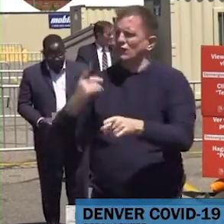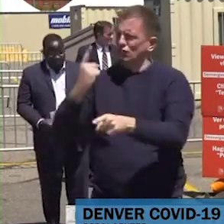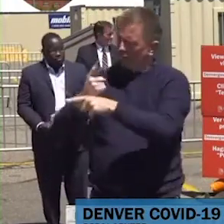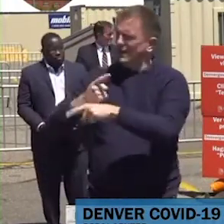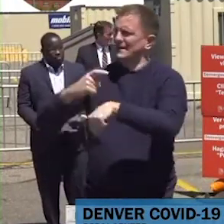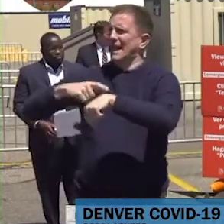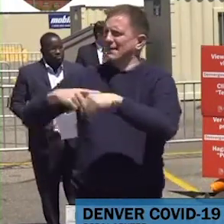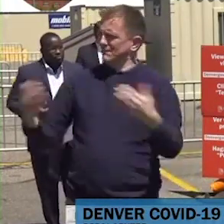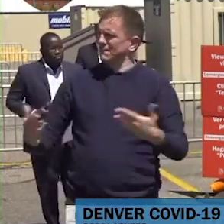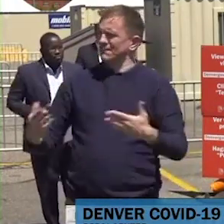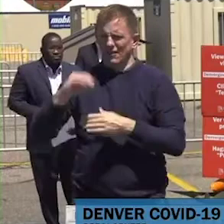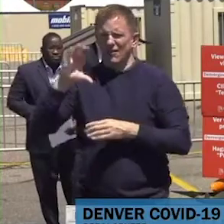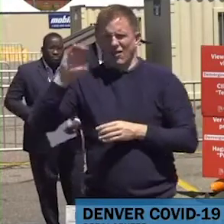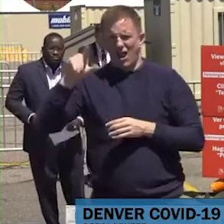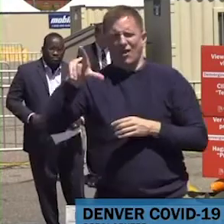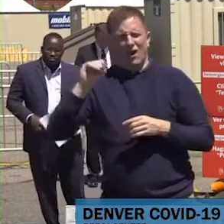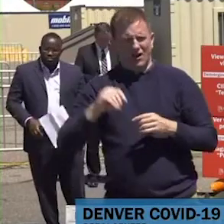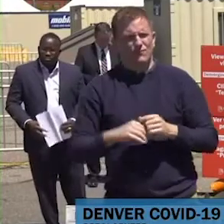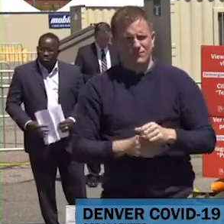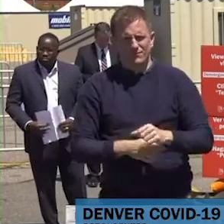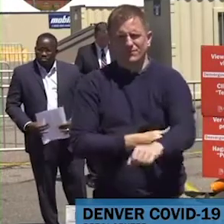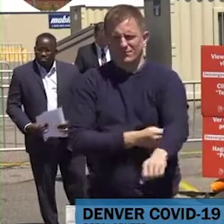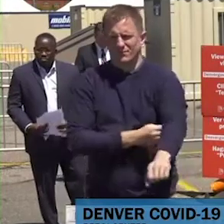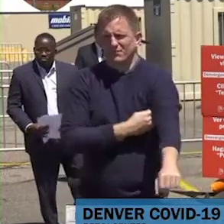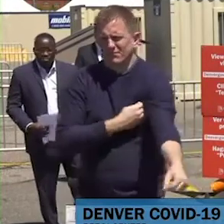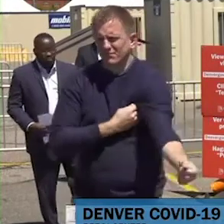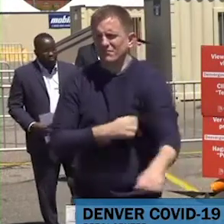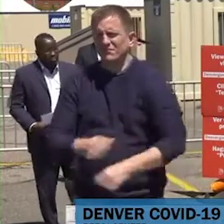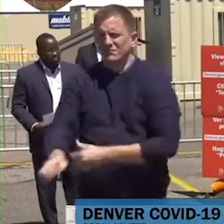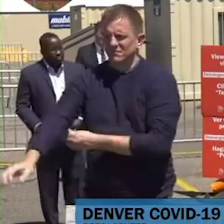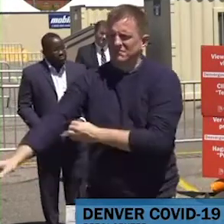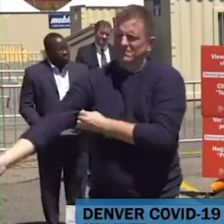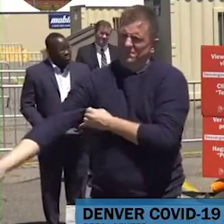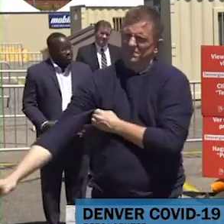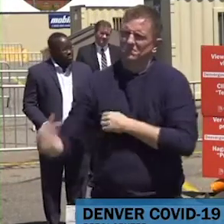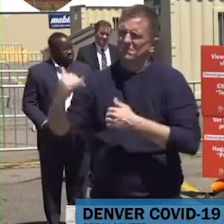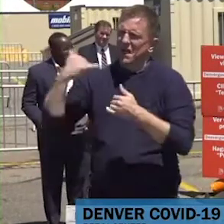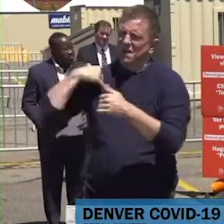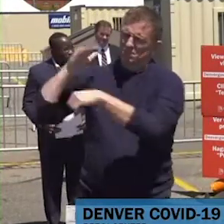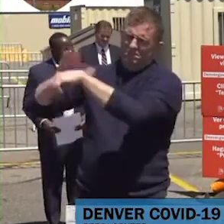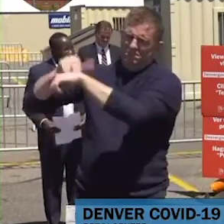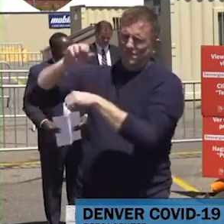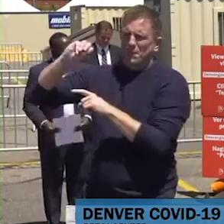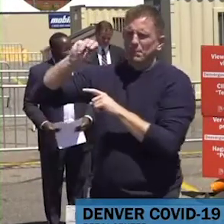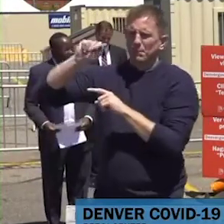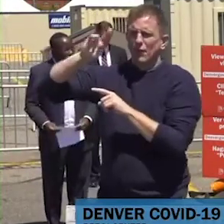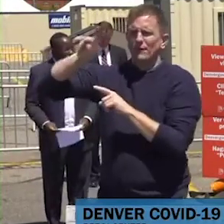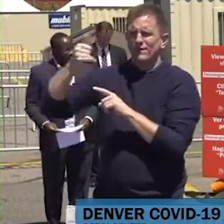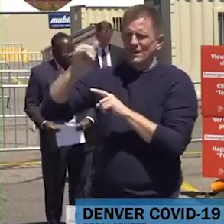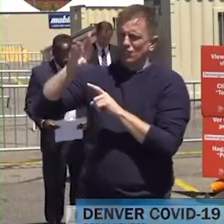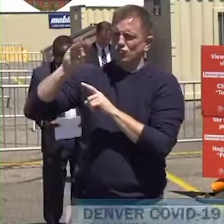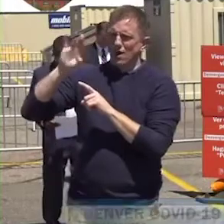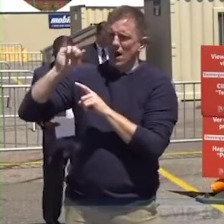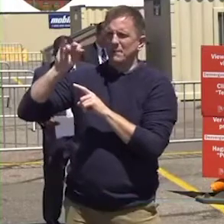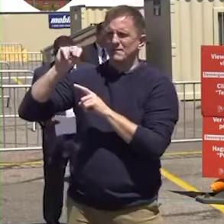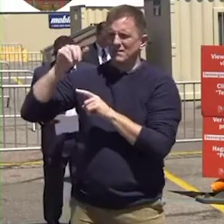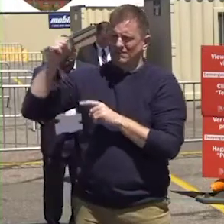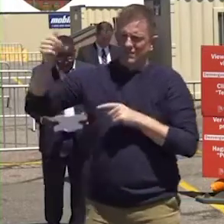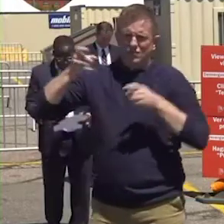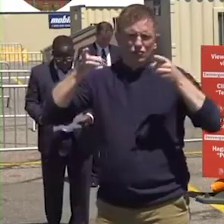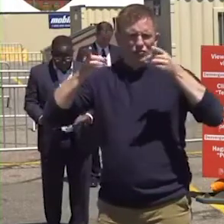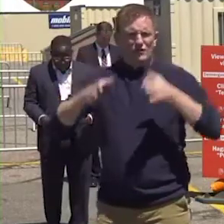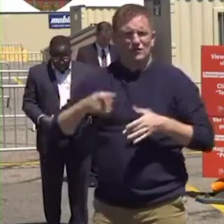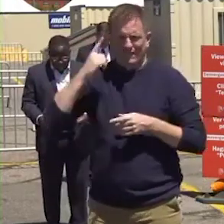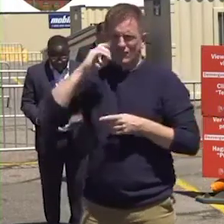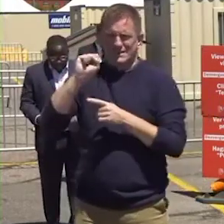Ahora quiero presentar a Murphy Robinson, nuestro director de seguridad, quien de nuevo ha liderado este esfuerzo para lograr que